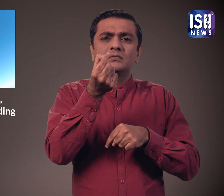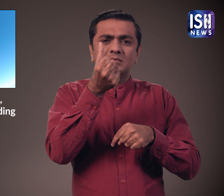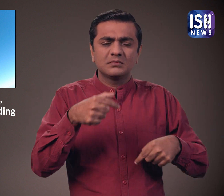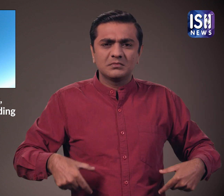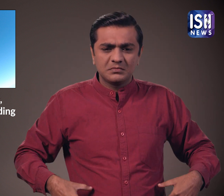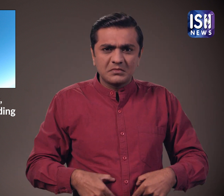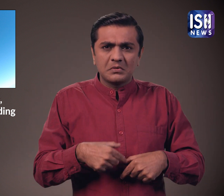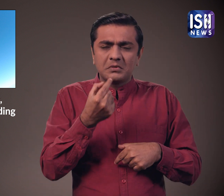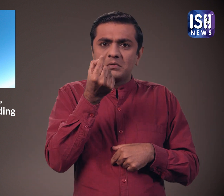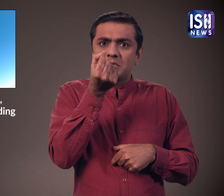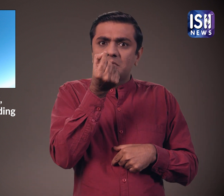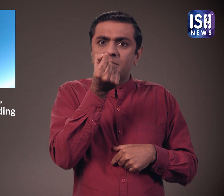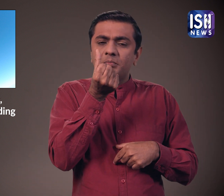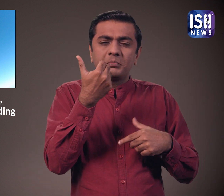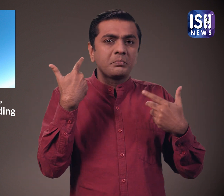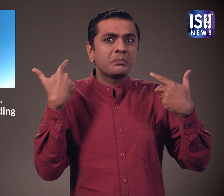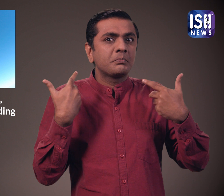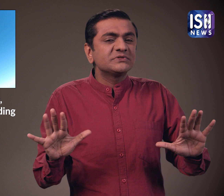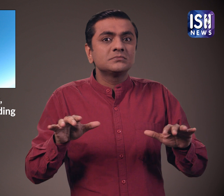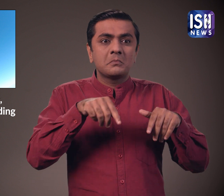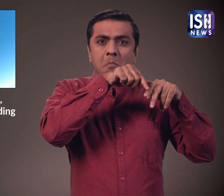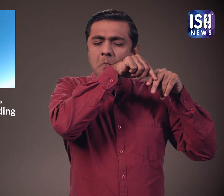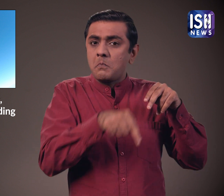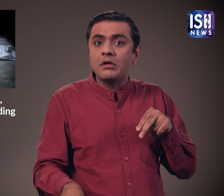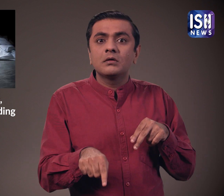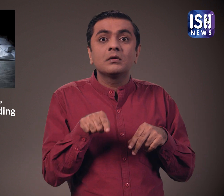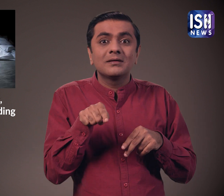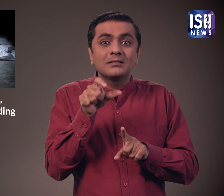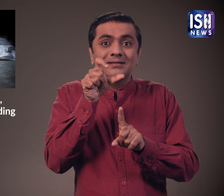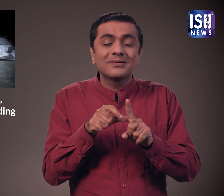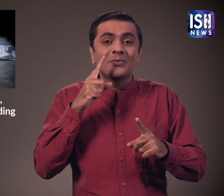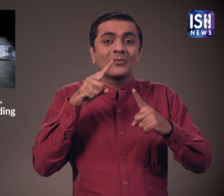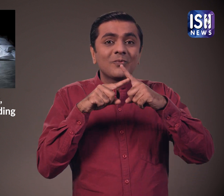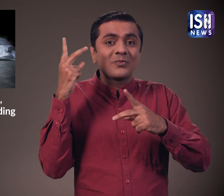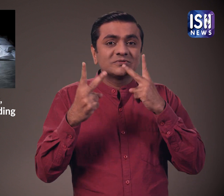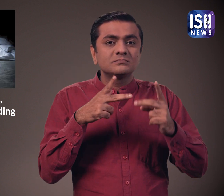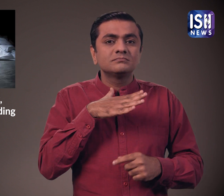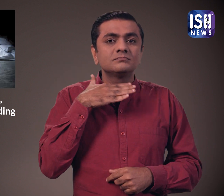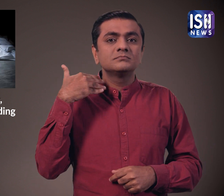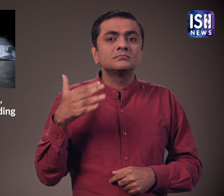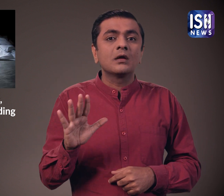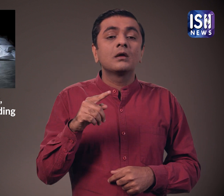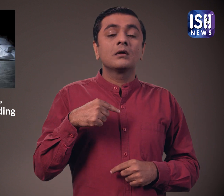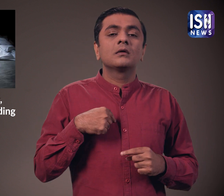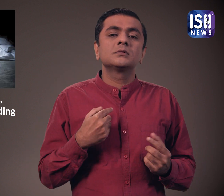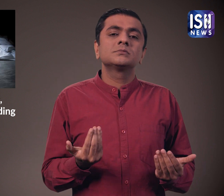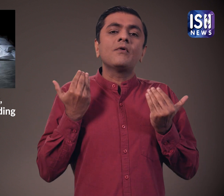पैरागलाइडिंग के दौरान हारनेस फेल होने के कारण वो गिर गया उसकी मौके पर ही मौत हो गई लेकिन पैराग्लाइडिंग